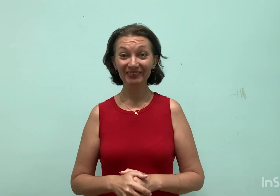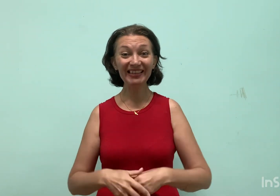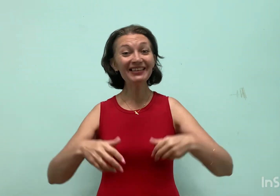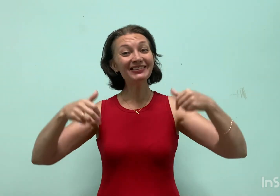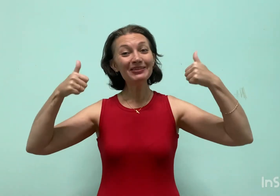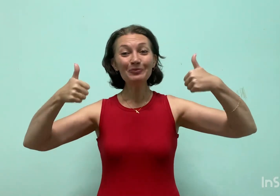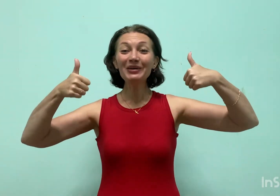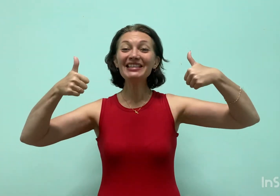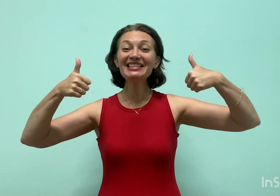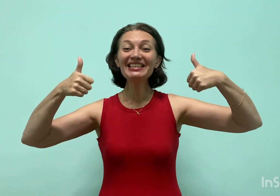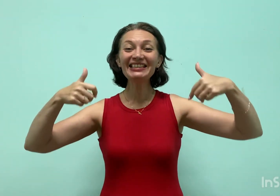Молодцы.